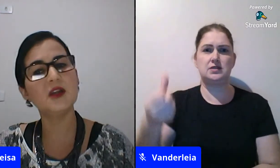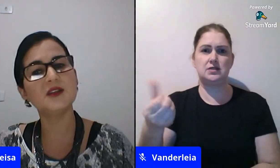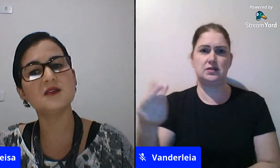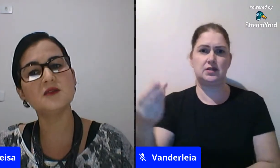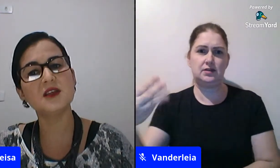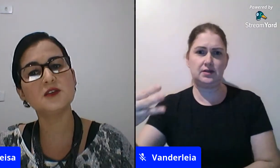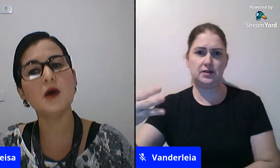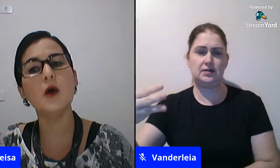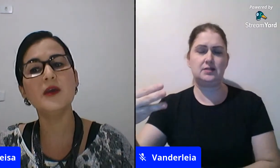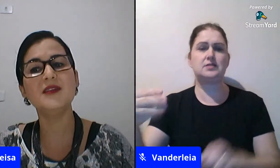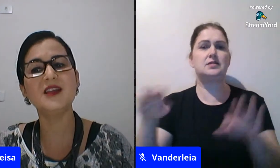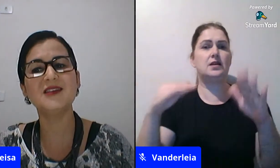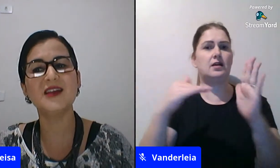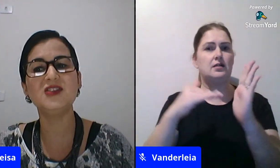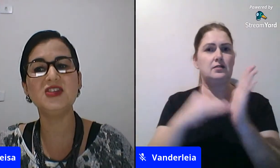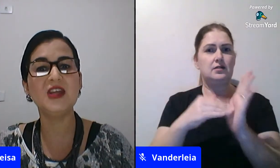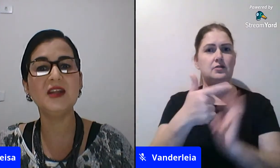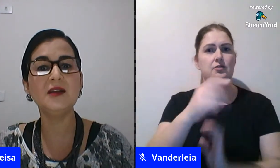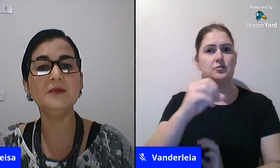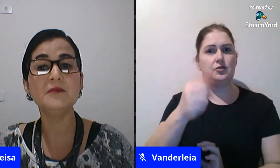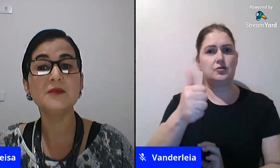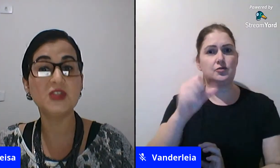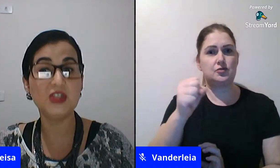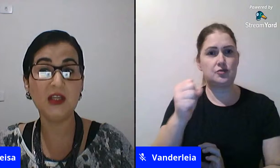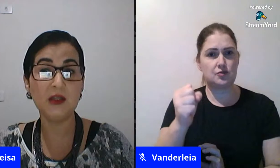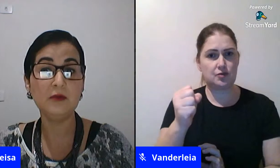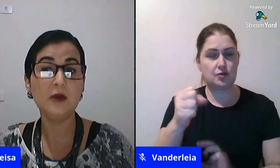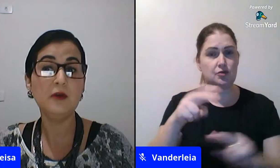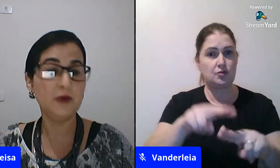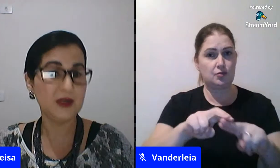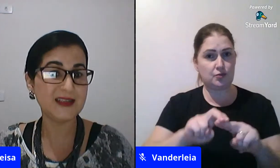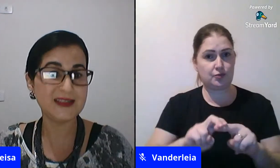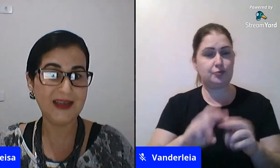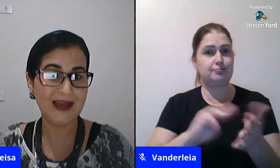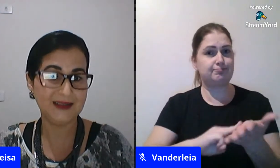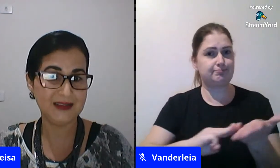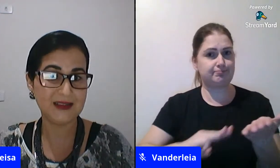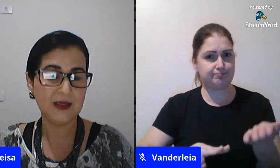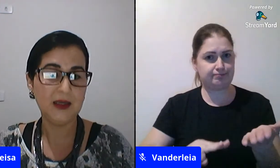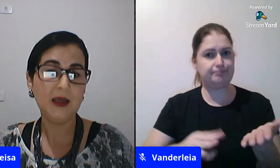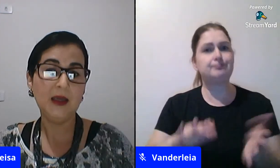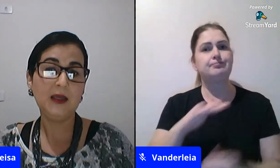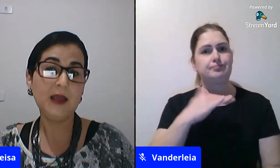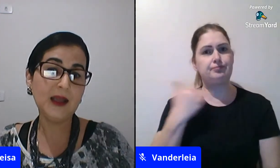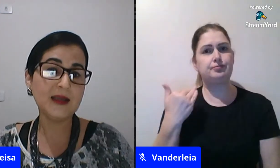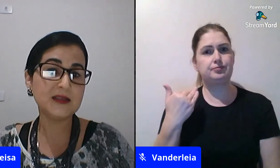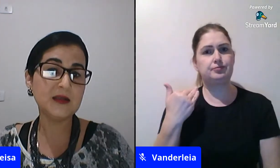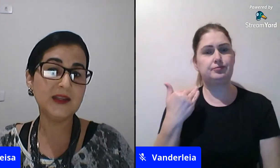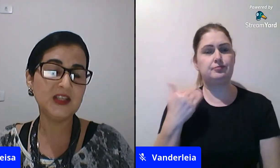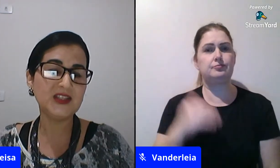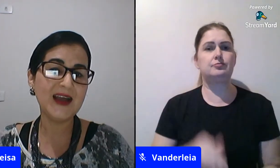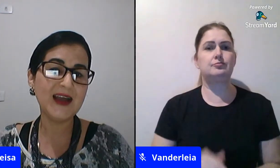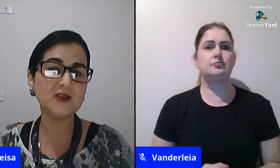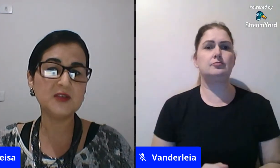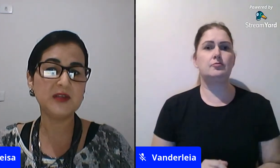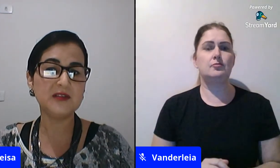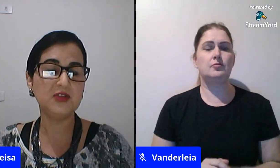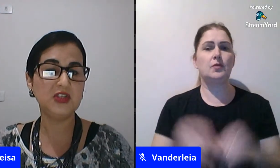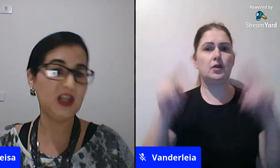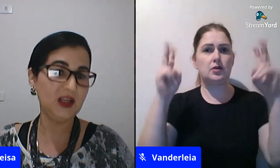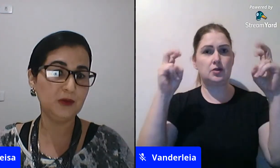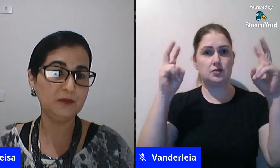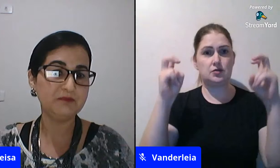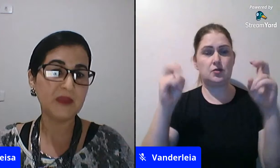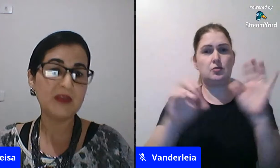razão da orientação sexual ou identidade de gênero, foram assassinadas. Em relação à identidade ou